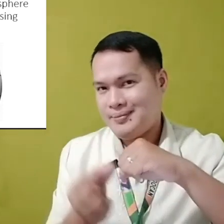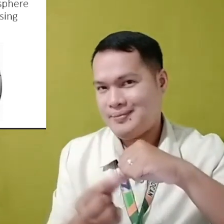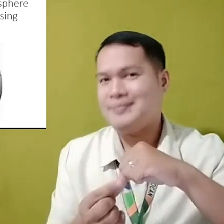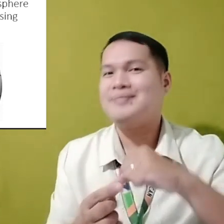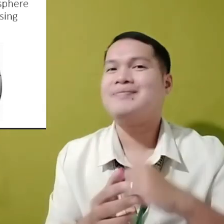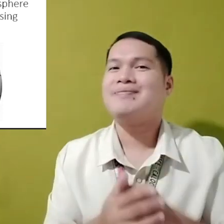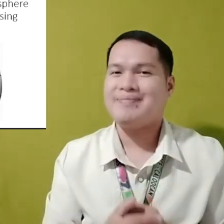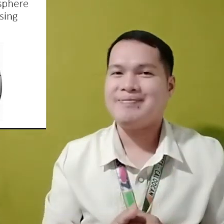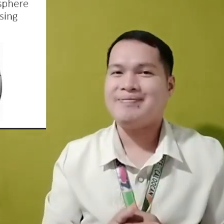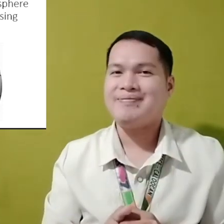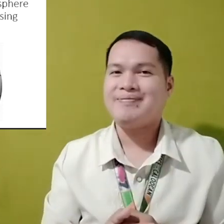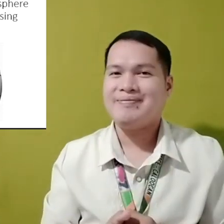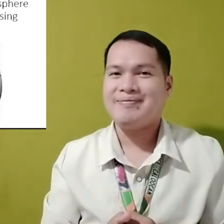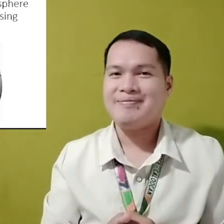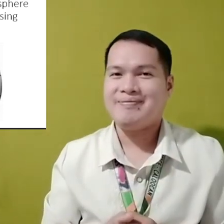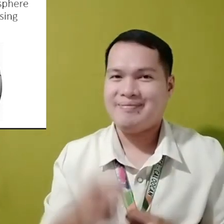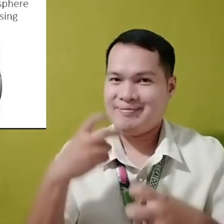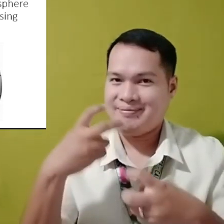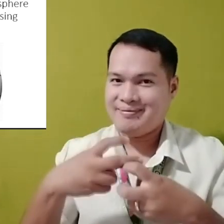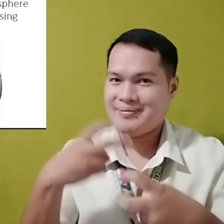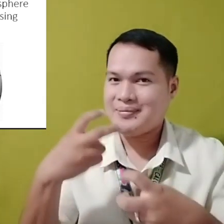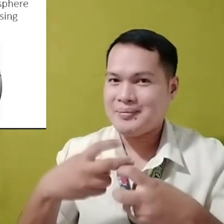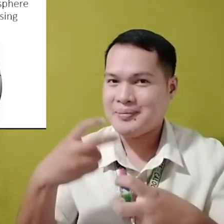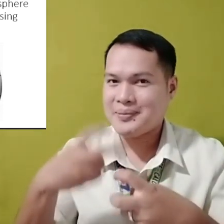matigas Ang Earth Lithosphere